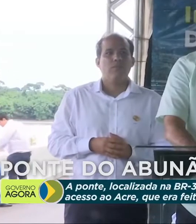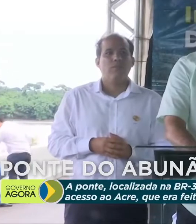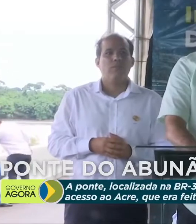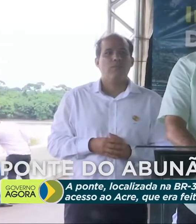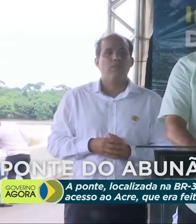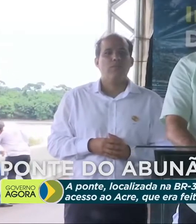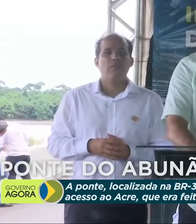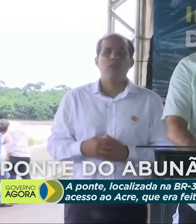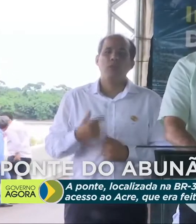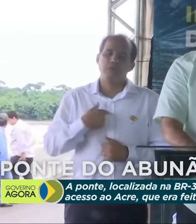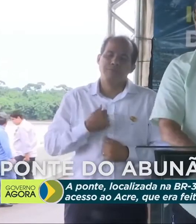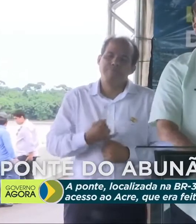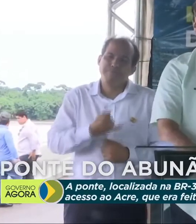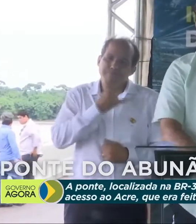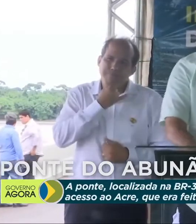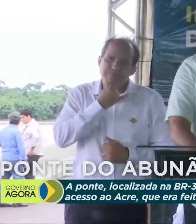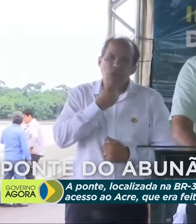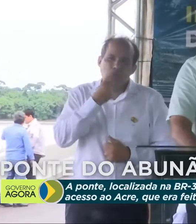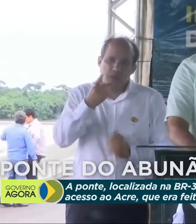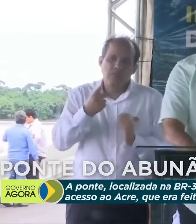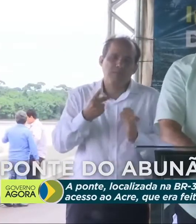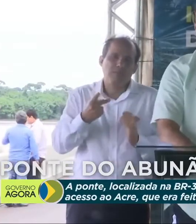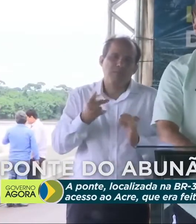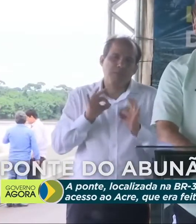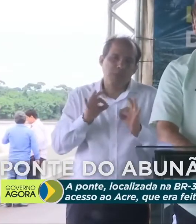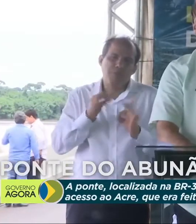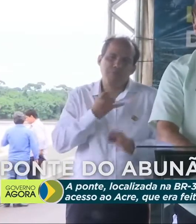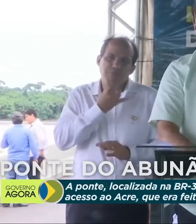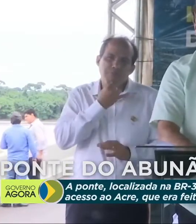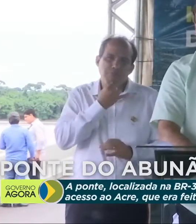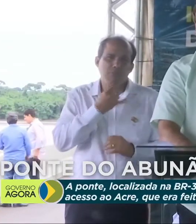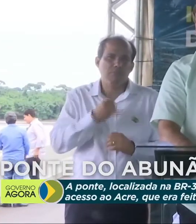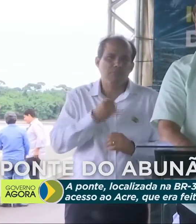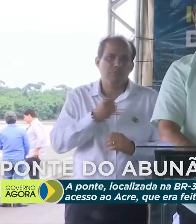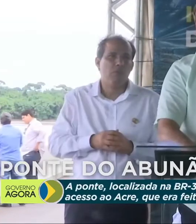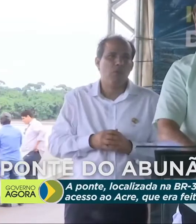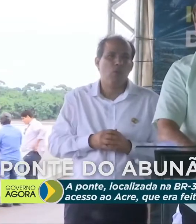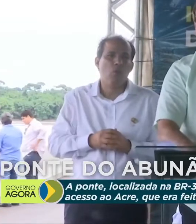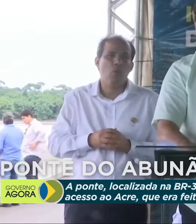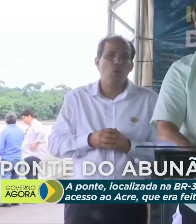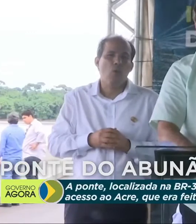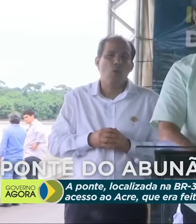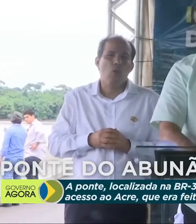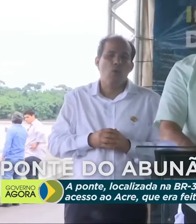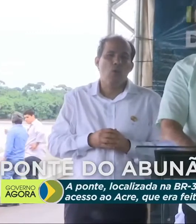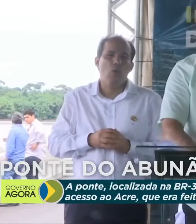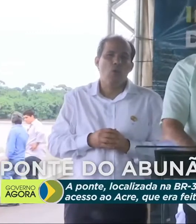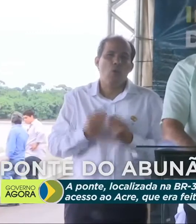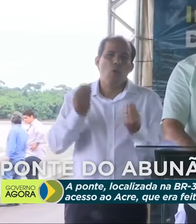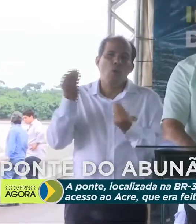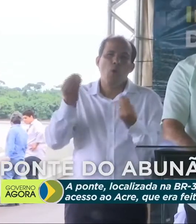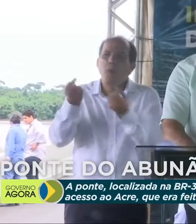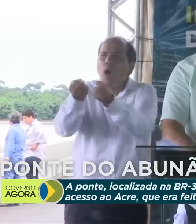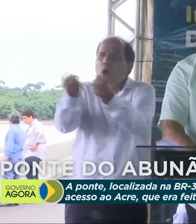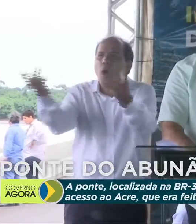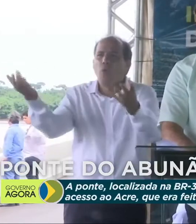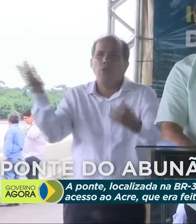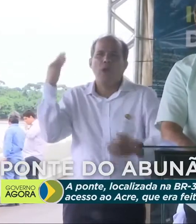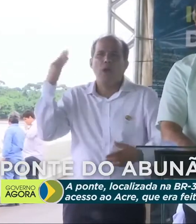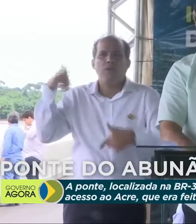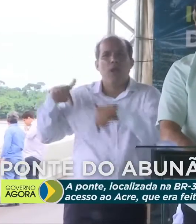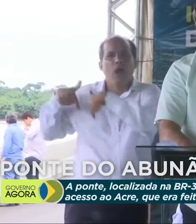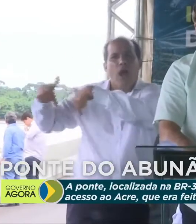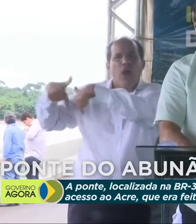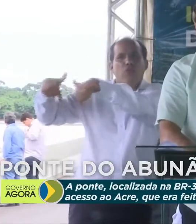Eu lamento a forma como alguns se comportaram há pouco tempo.